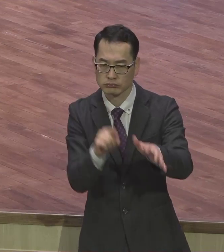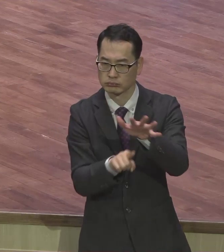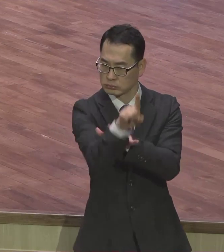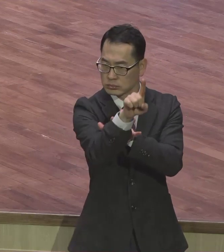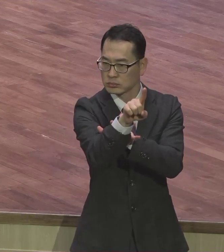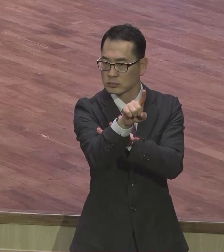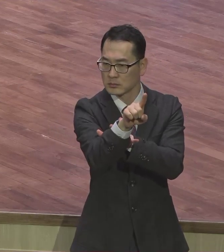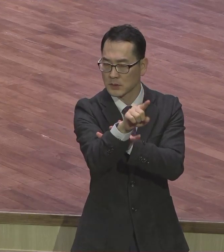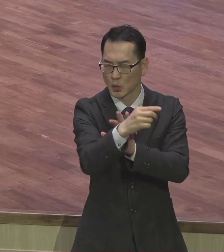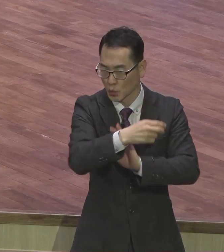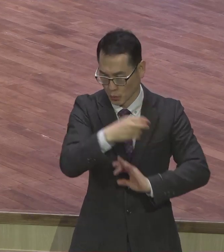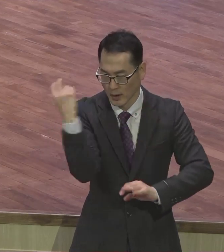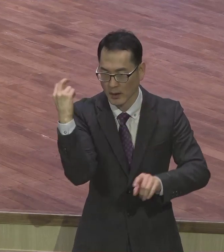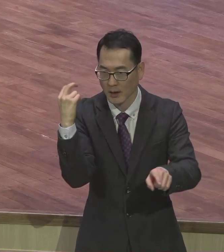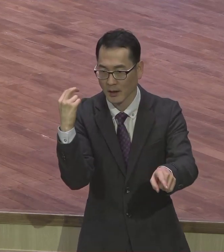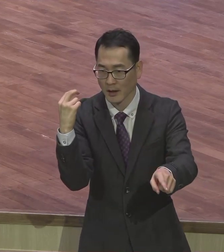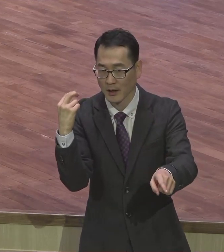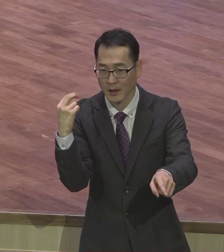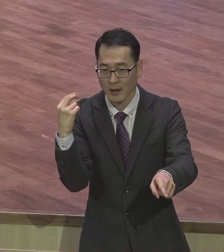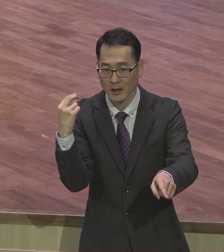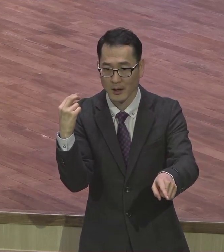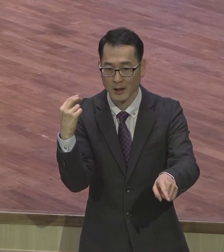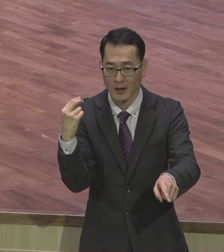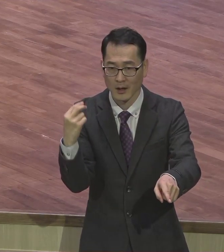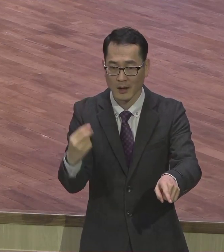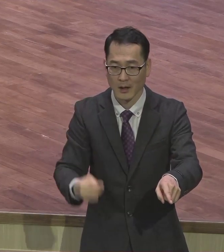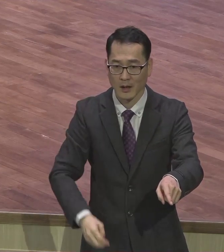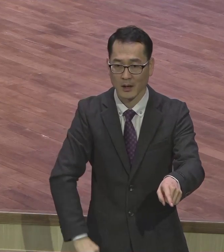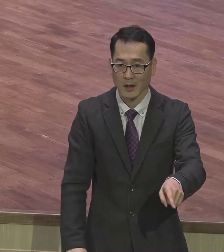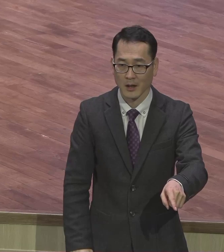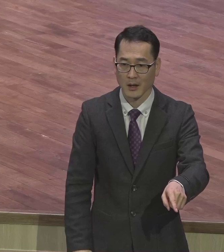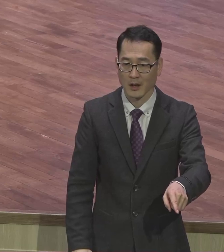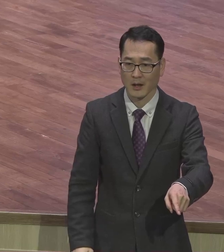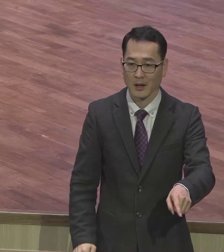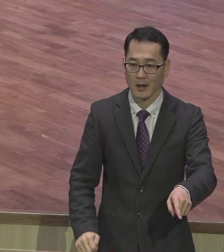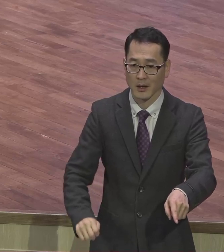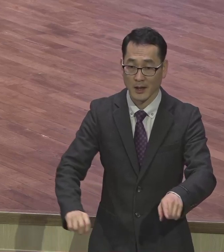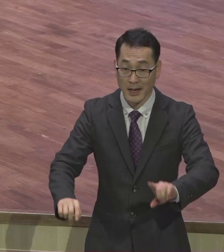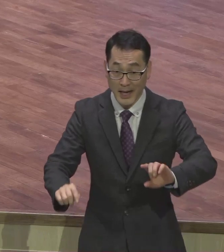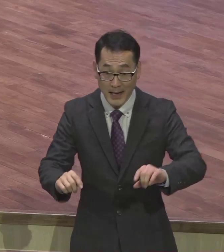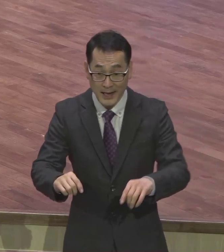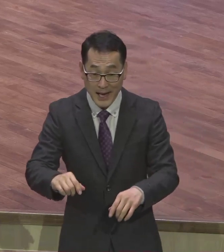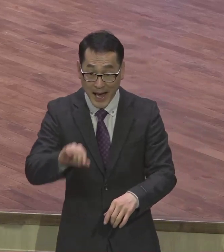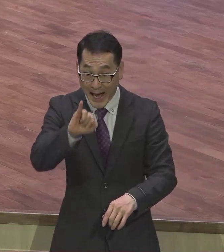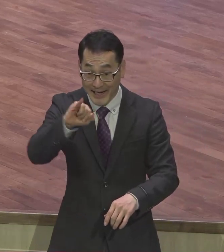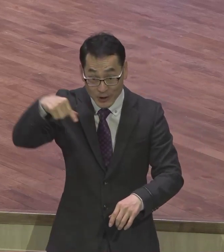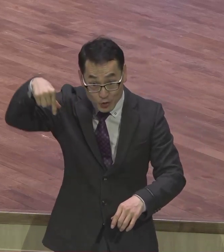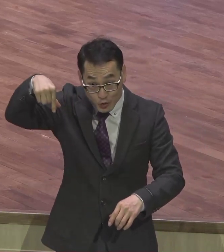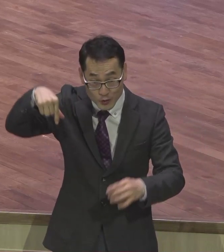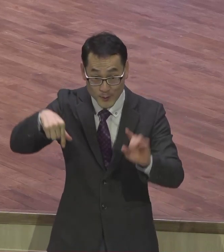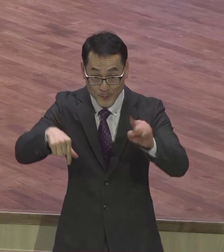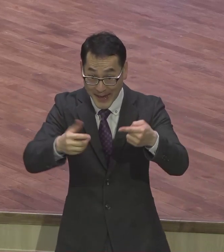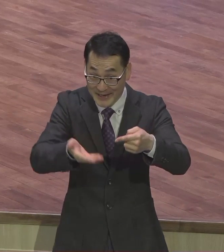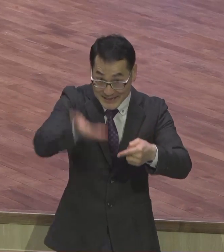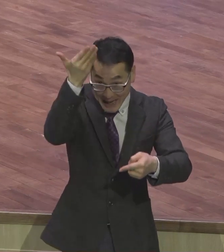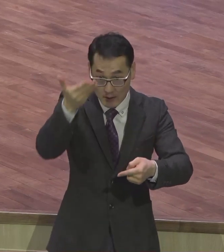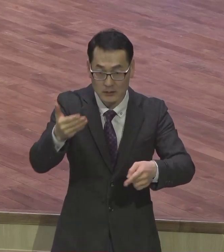세 자리 숫자는 지구상의 우리 민족밖에 없어요 이 정도는 머리가 좋다니까요 머리가 좋은데